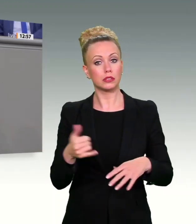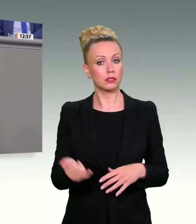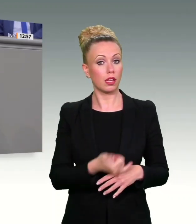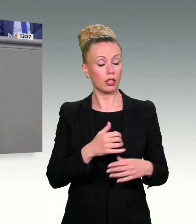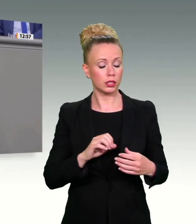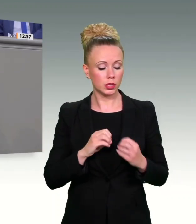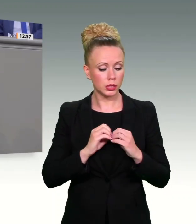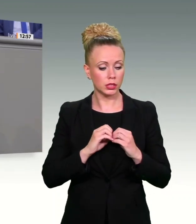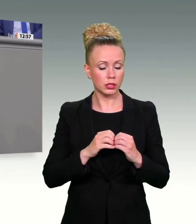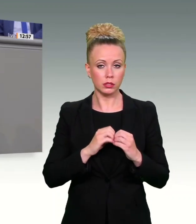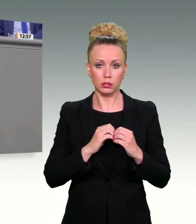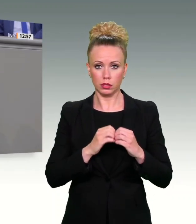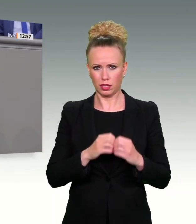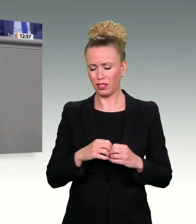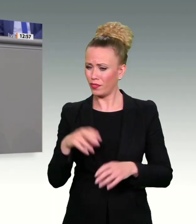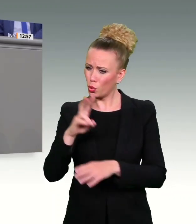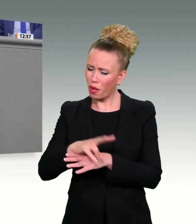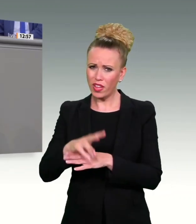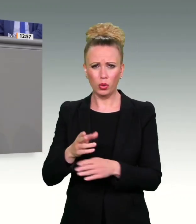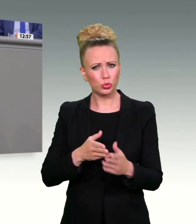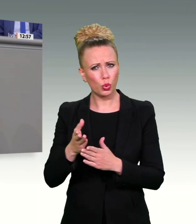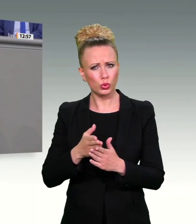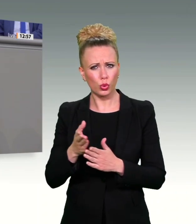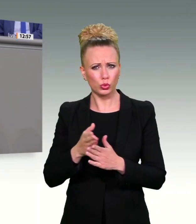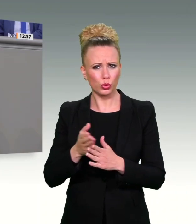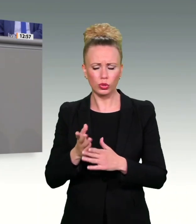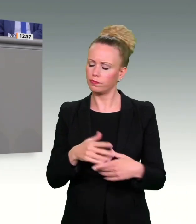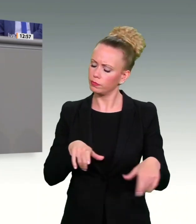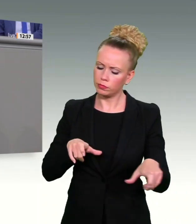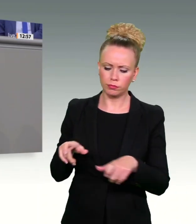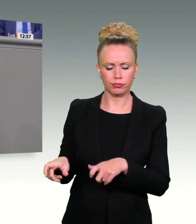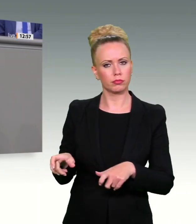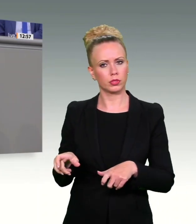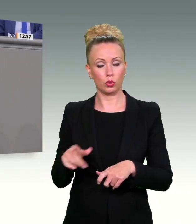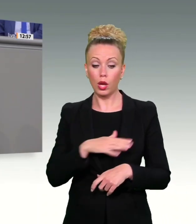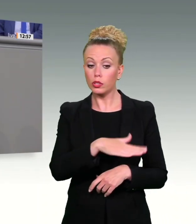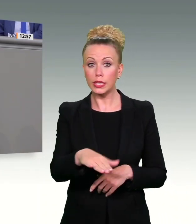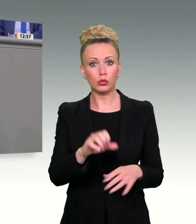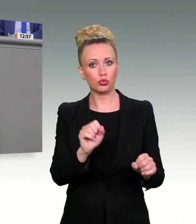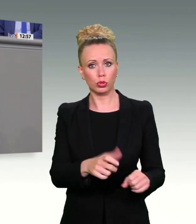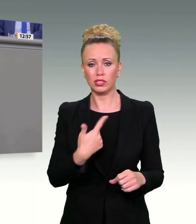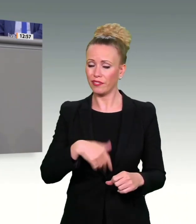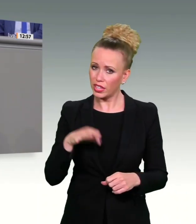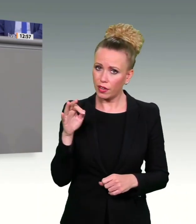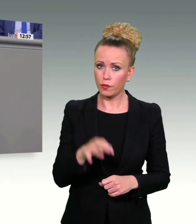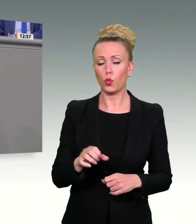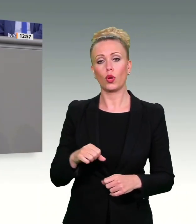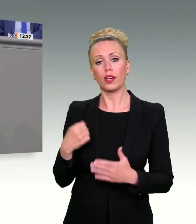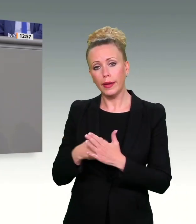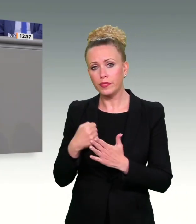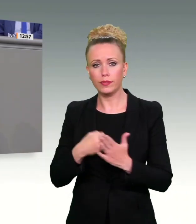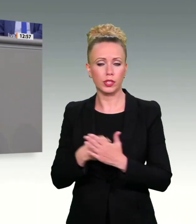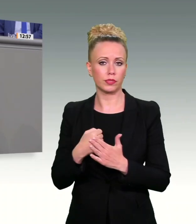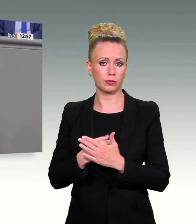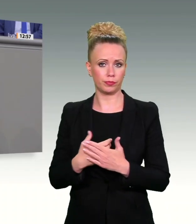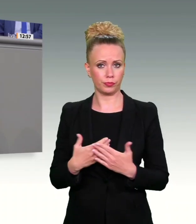anlassloser Überwachung und für Prävention und den Schutz von Kindern kämpfen. Ich bin froh über die klare Absage an jede Form